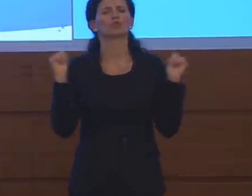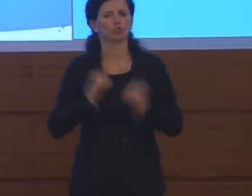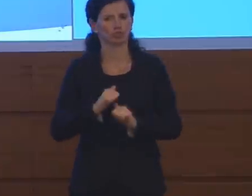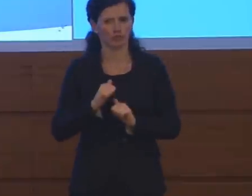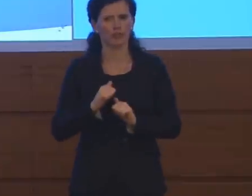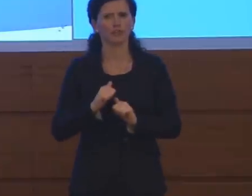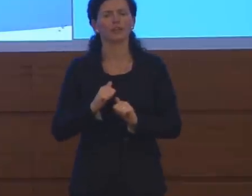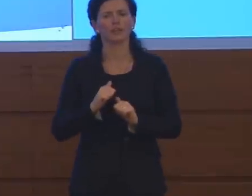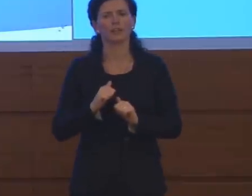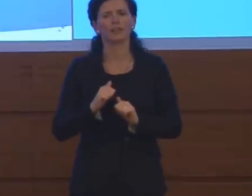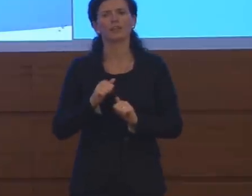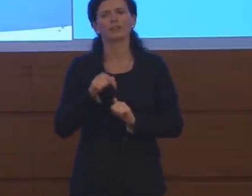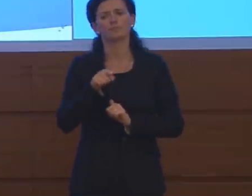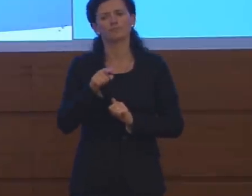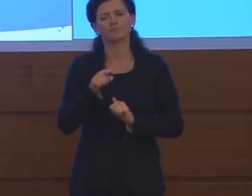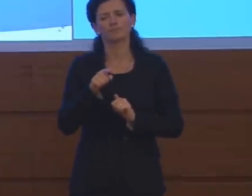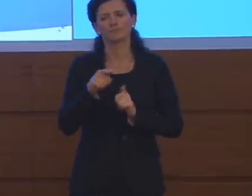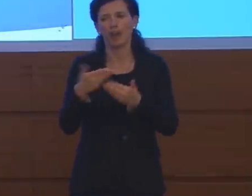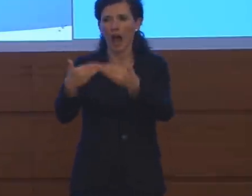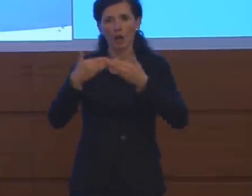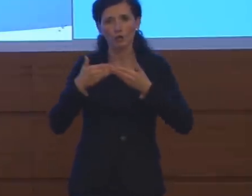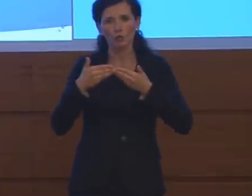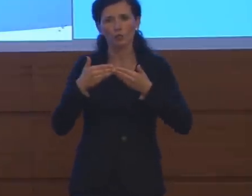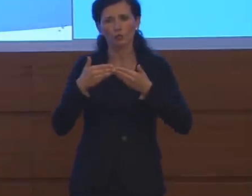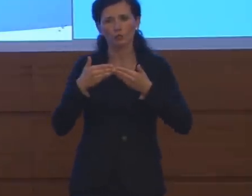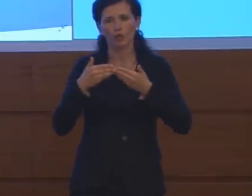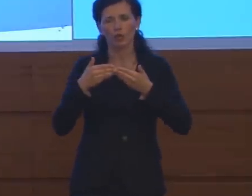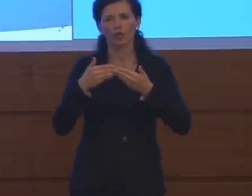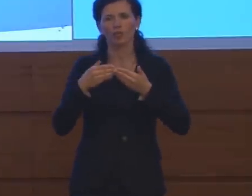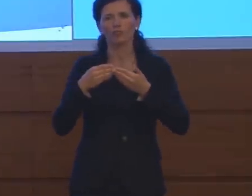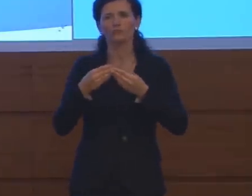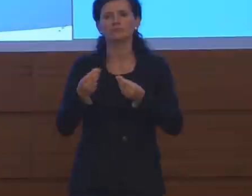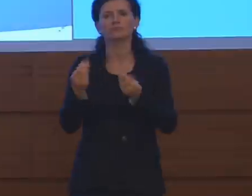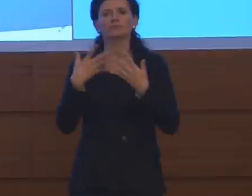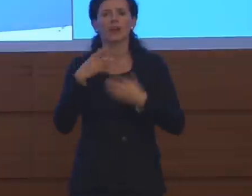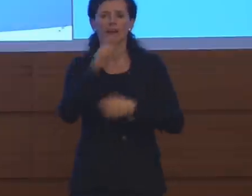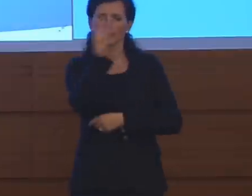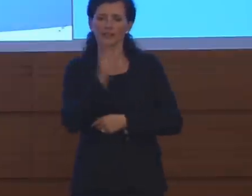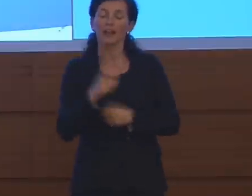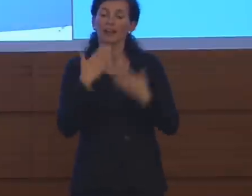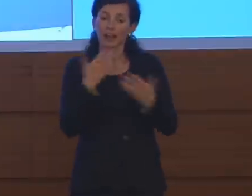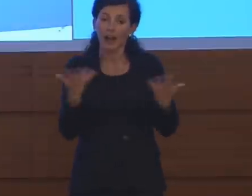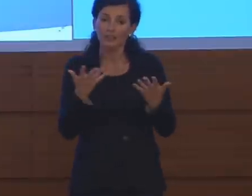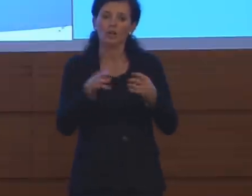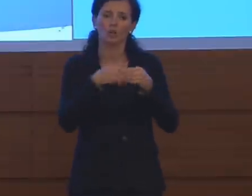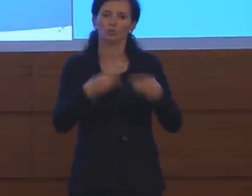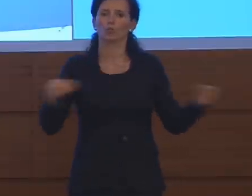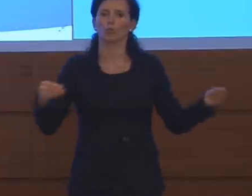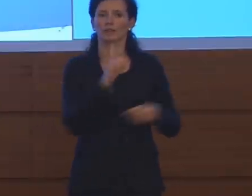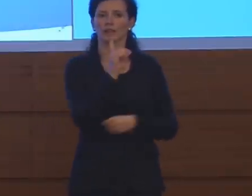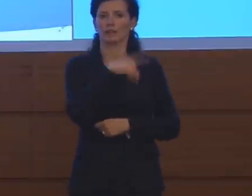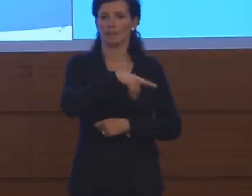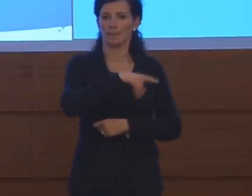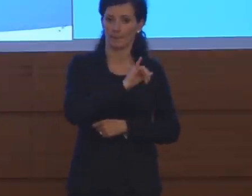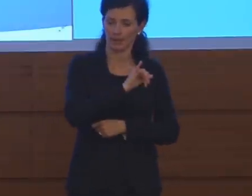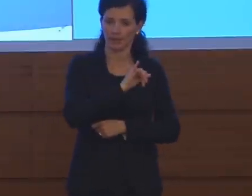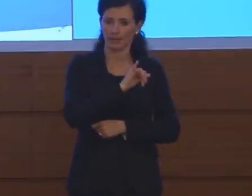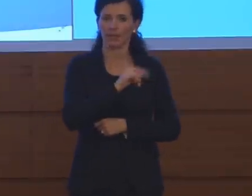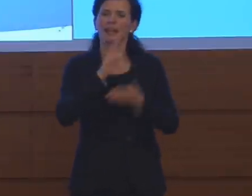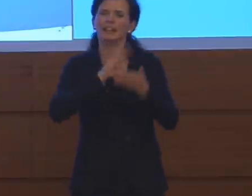avere sul nostro territorio soprattutto dispositivi di protezione individuali,